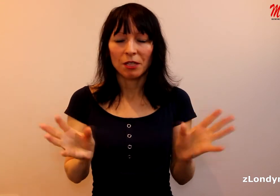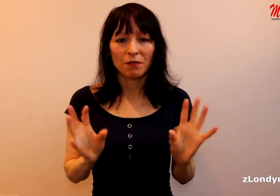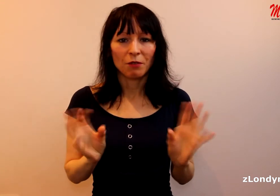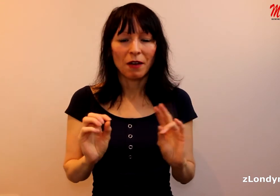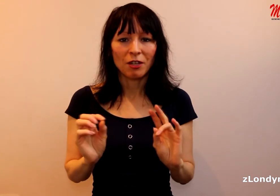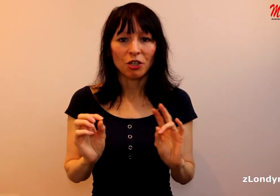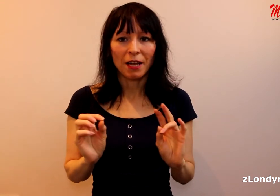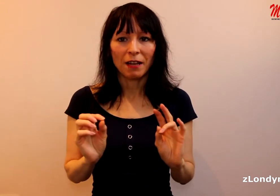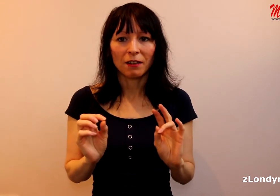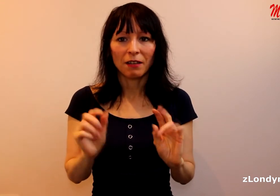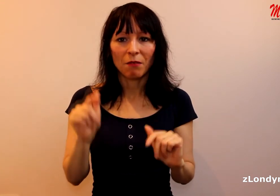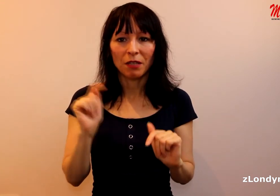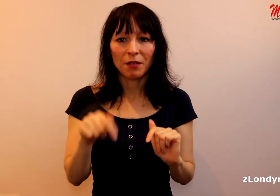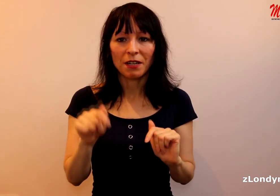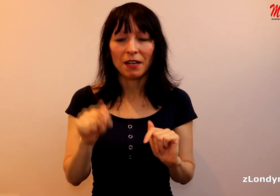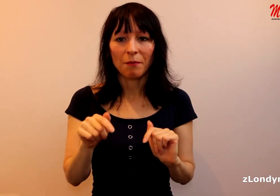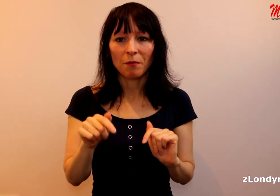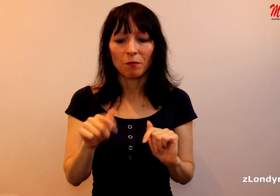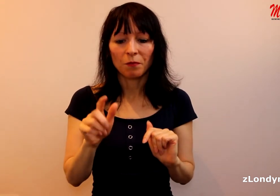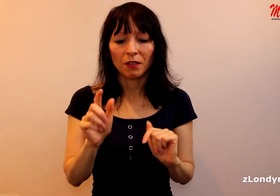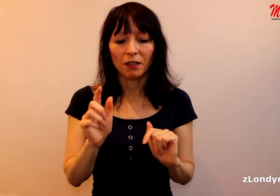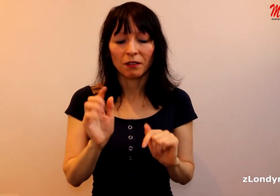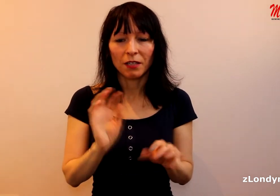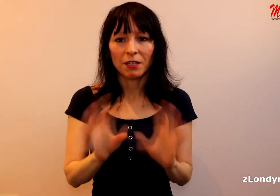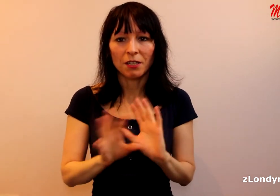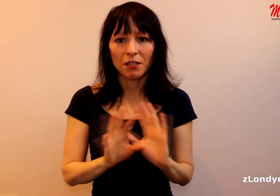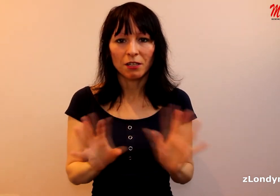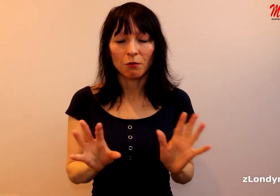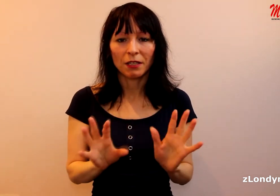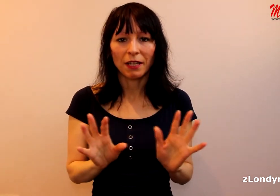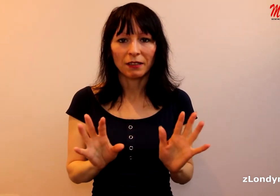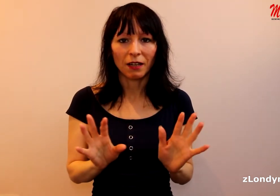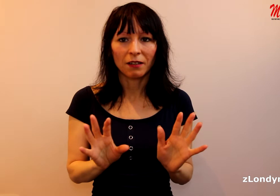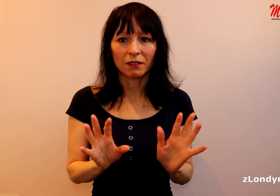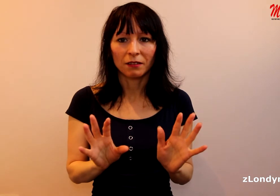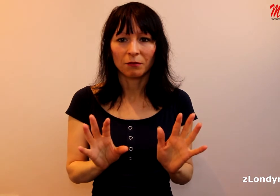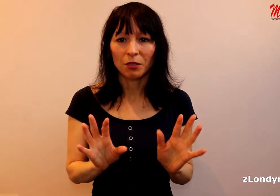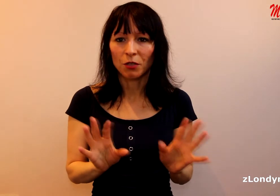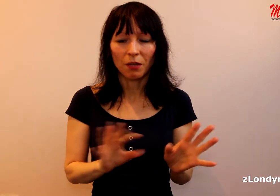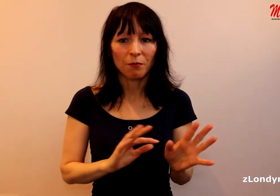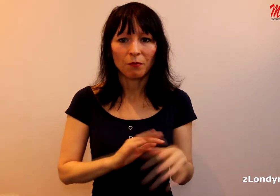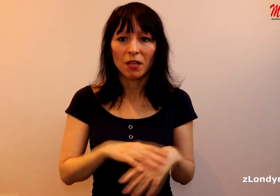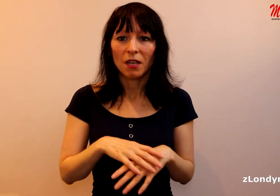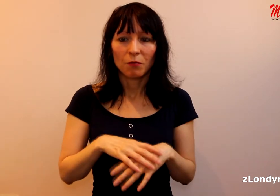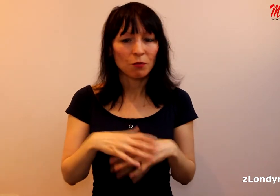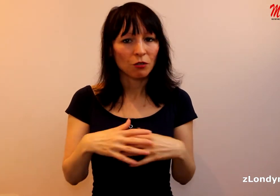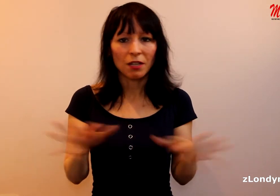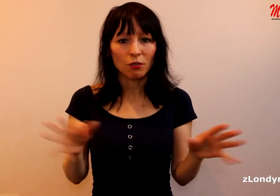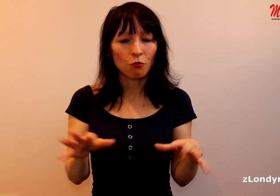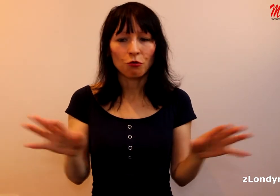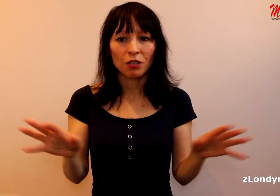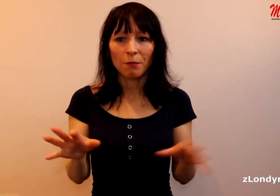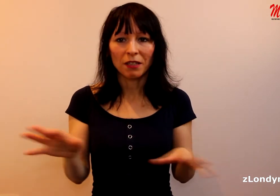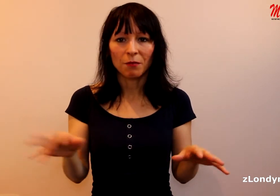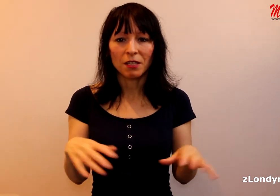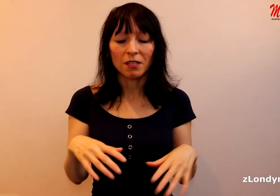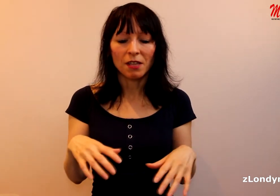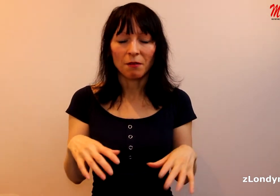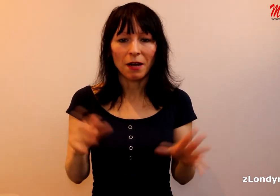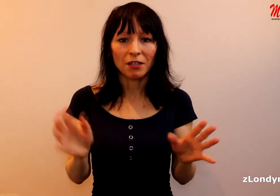VP, přesměrovávače. Já vám tam jeden dám, který když se nainstalujete, tak myslím, že to je na zkoušku, že tam máte měsíc darma a